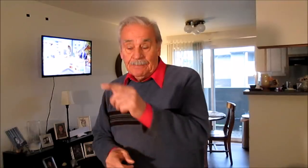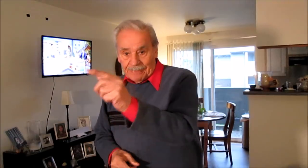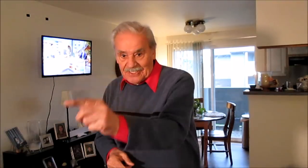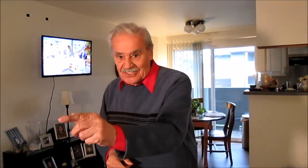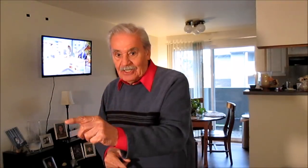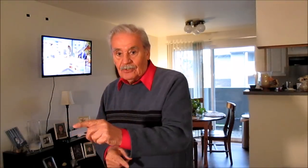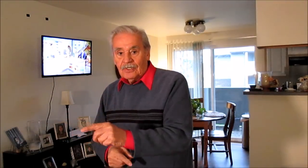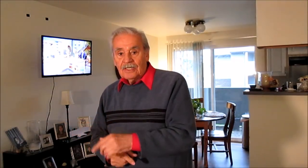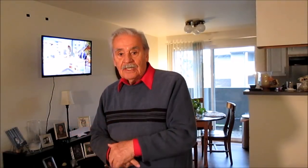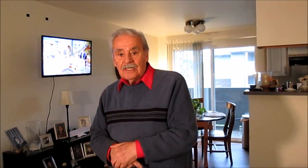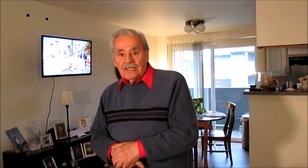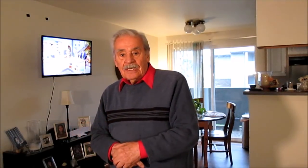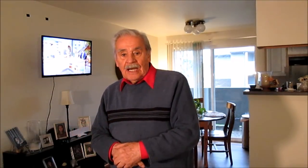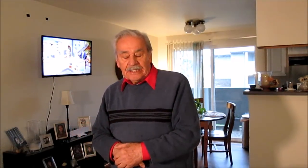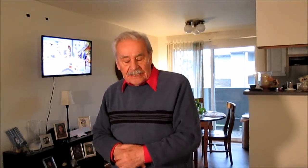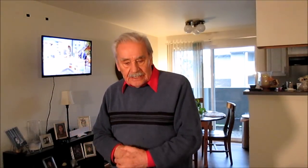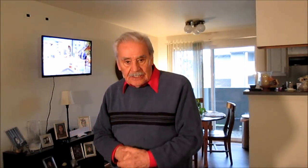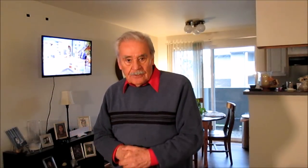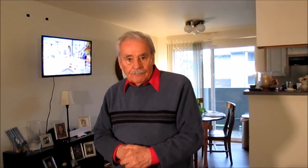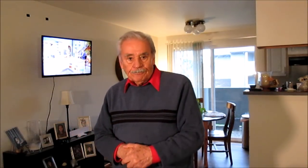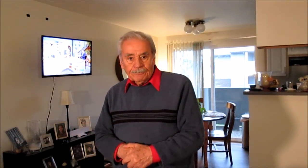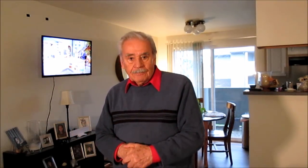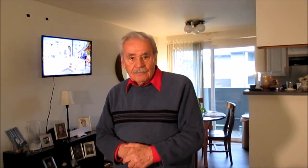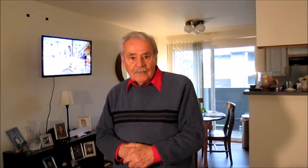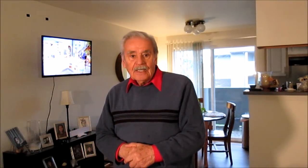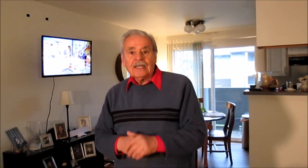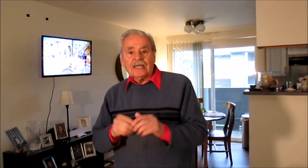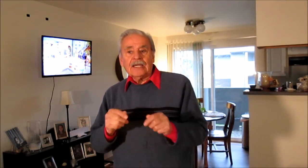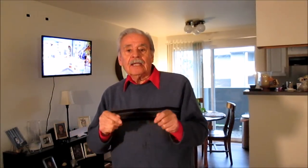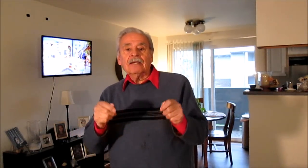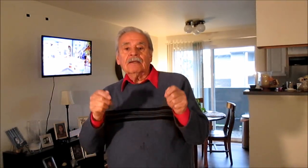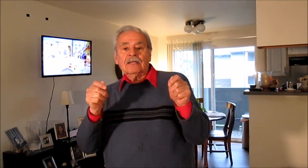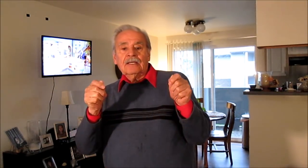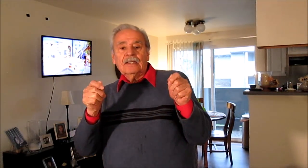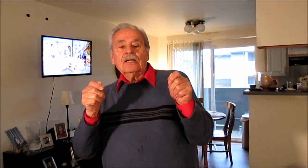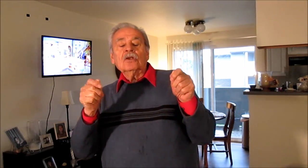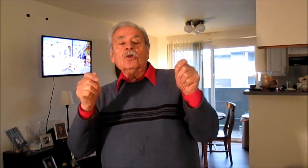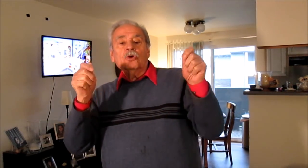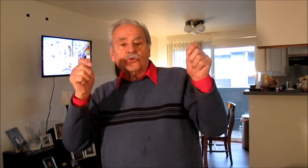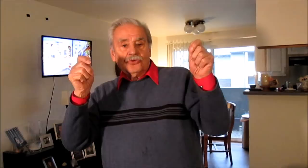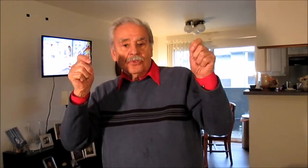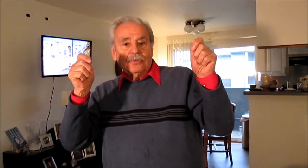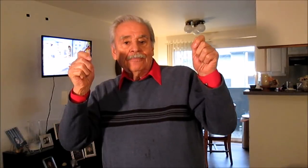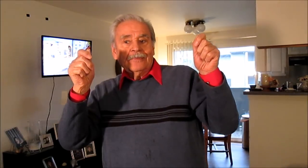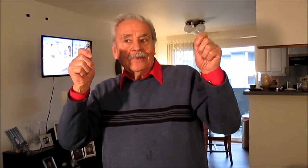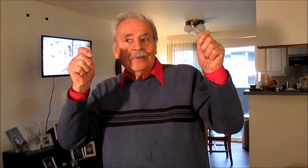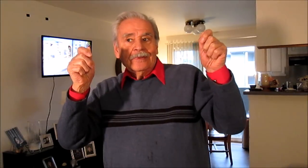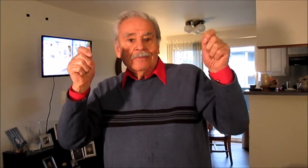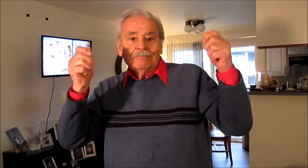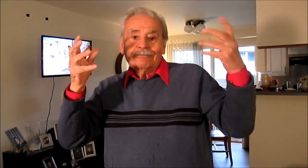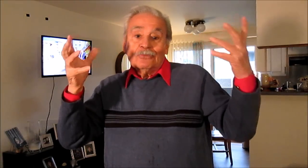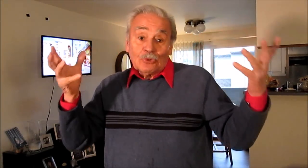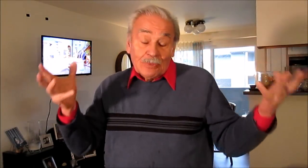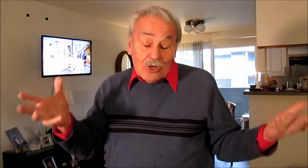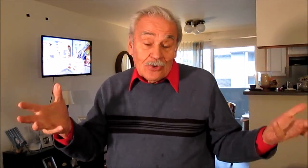El empresario argentino, que los durmió,